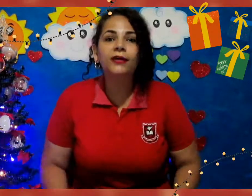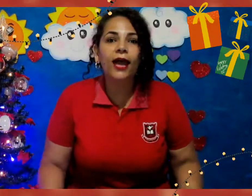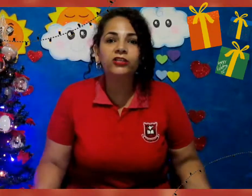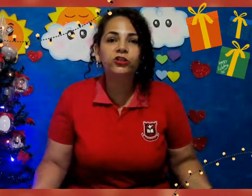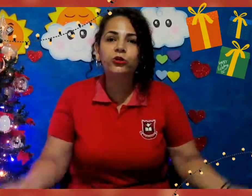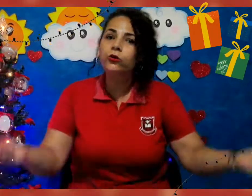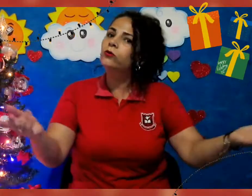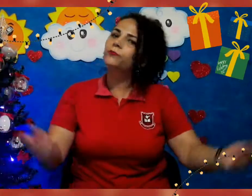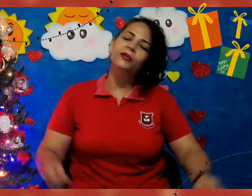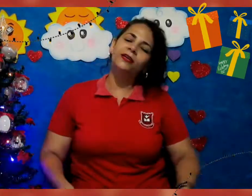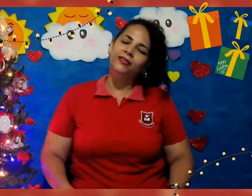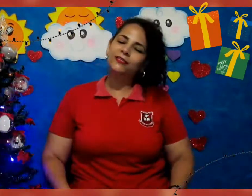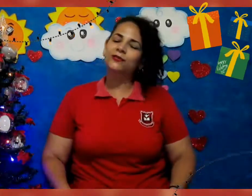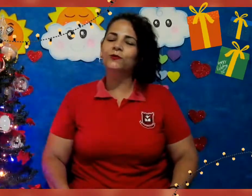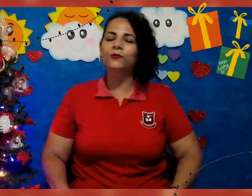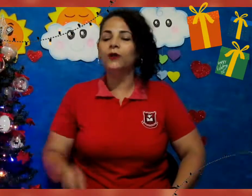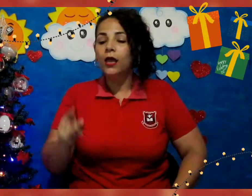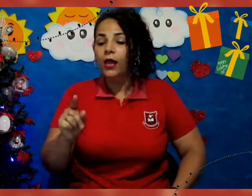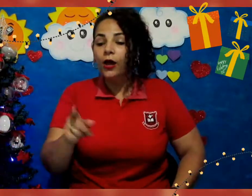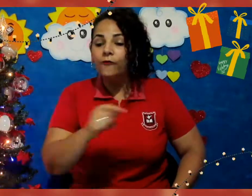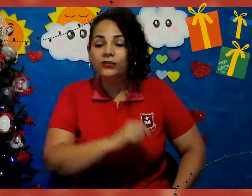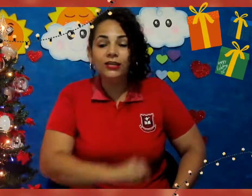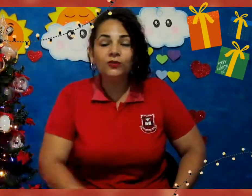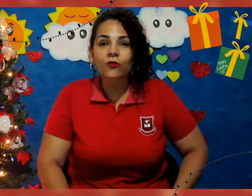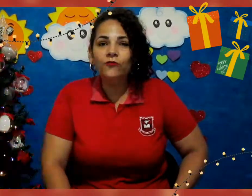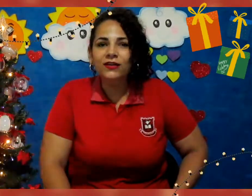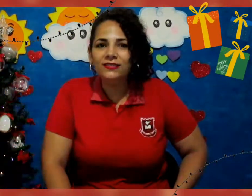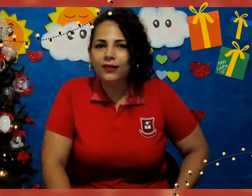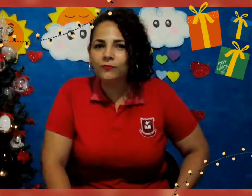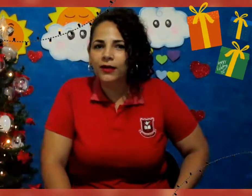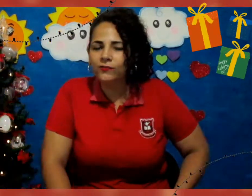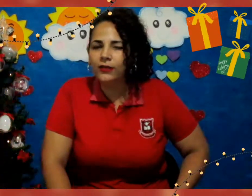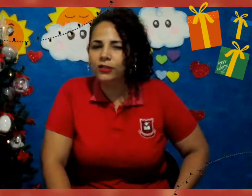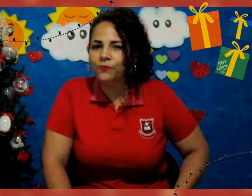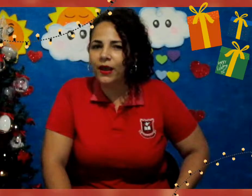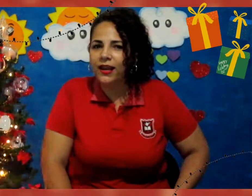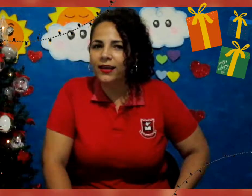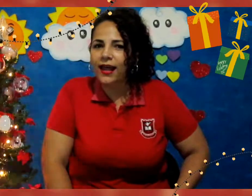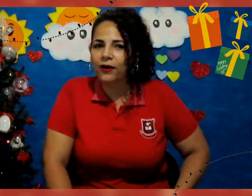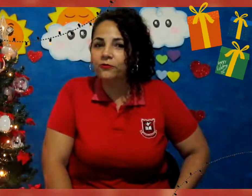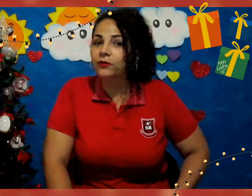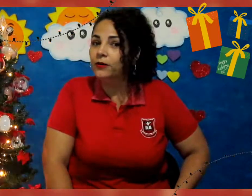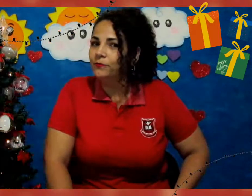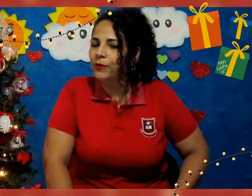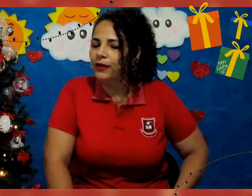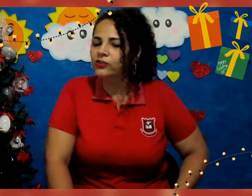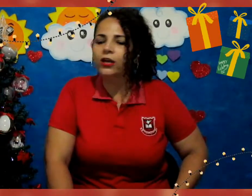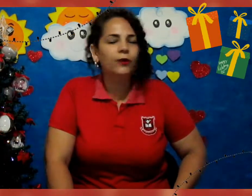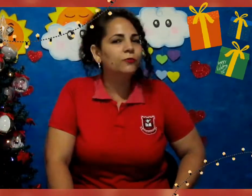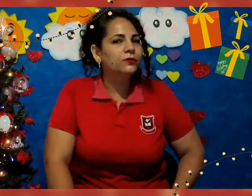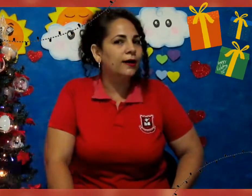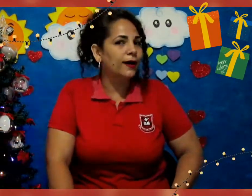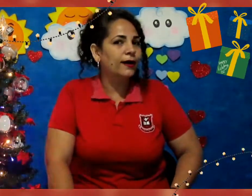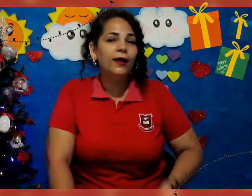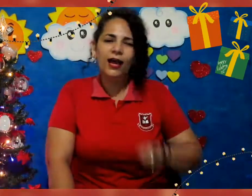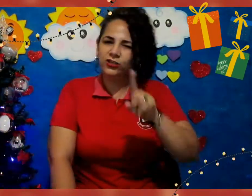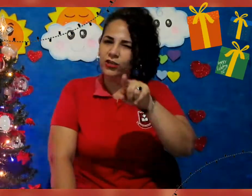ketchup, isso. Vocês vão fazer uma atividade bem legal também de recortar. A tia